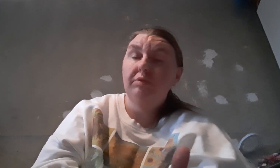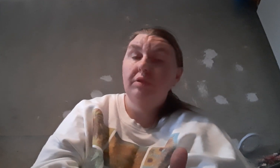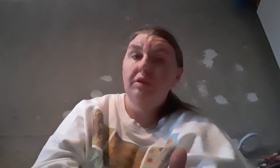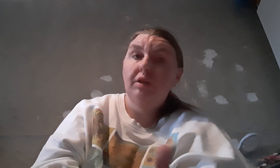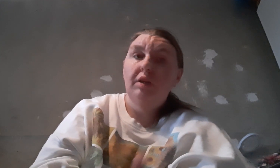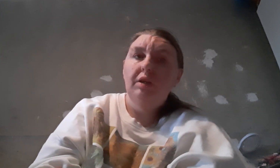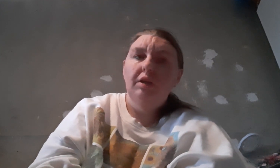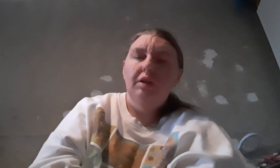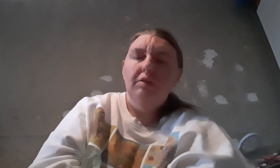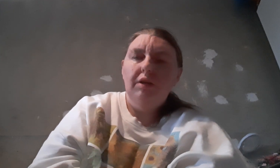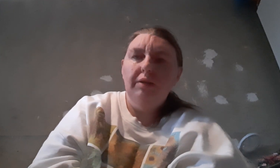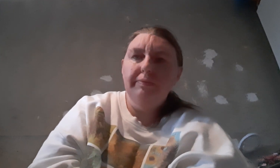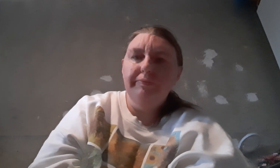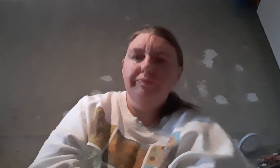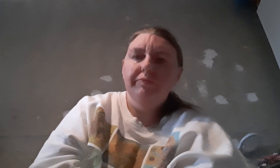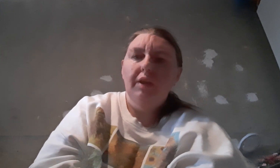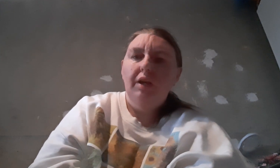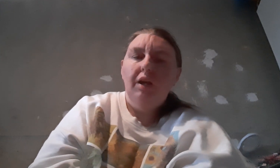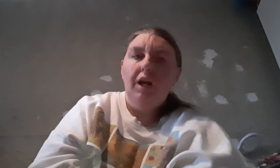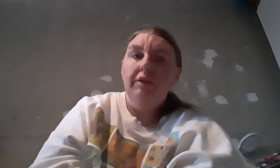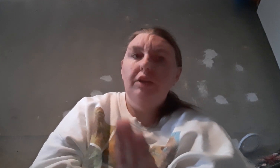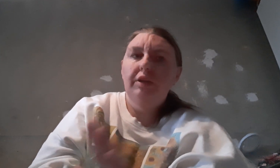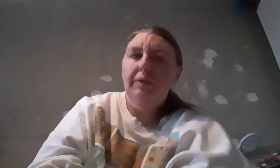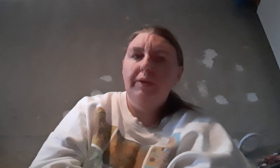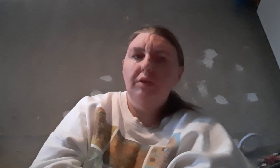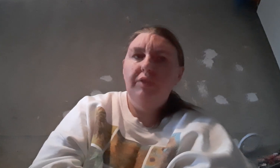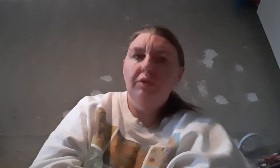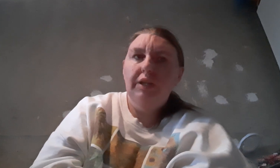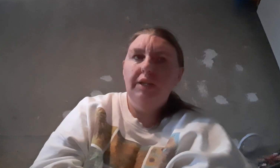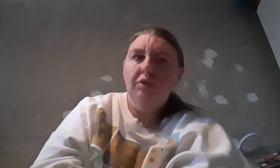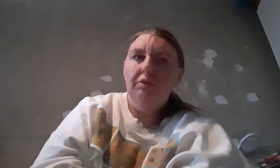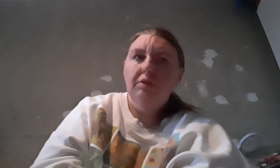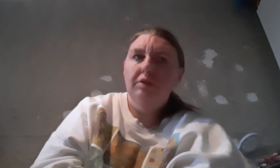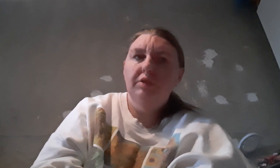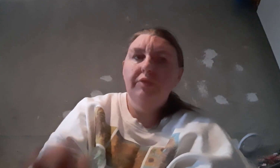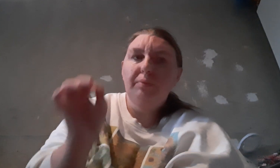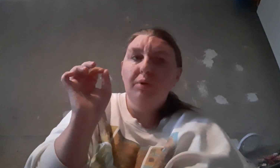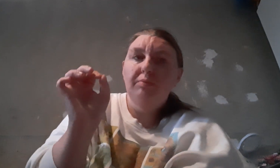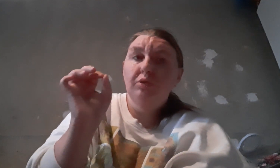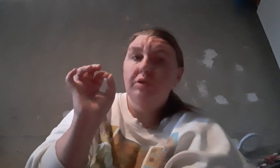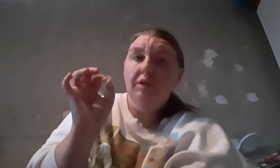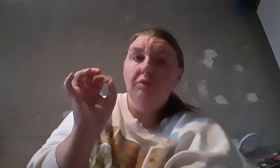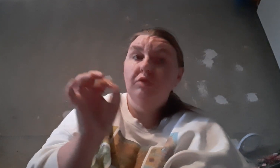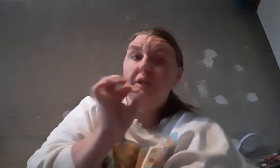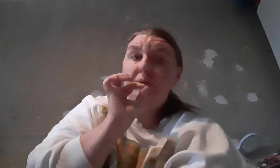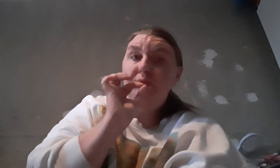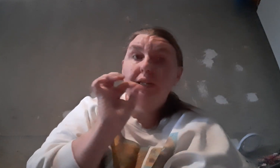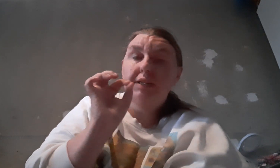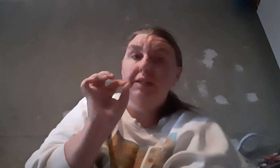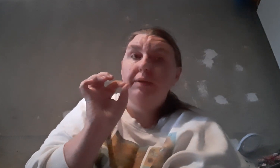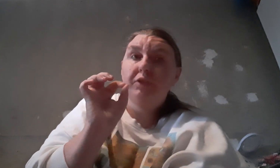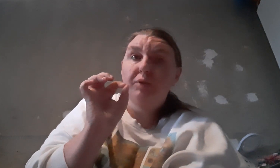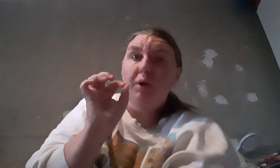voilà alors désolé si j'ai pas tourné une vidéo ces derniers temps j'avais un problème de connexion je n'avais plus d'internet chez moi